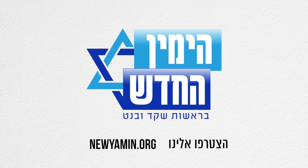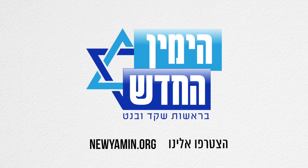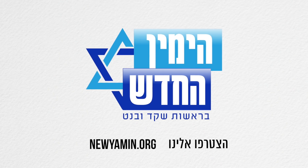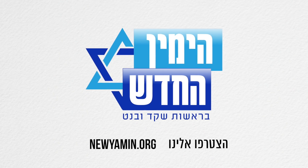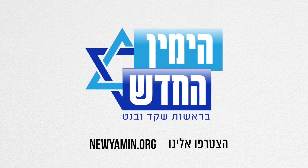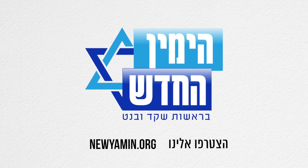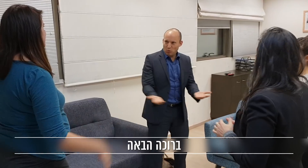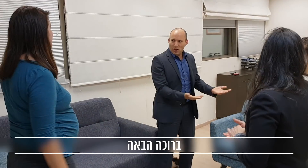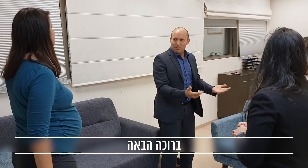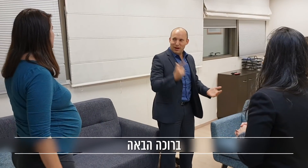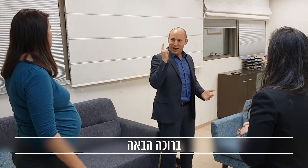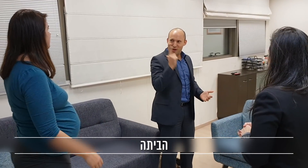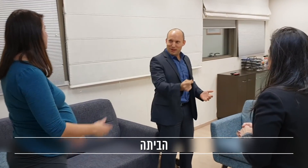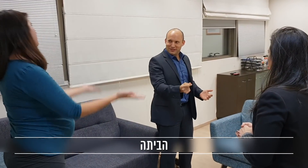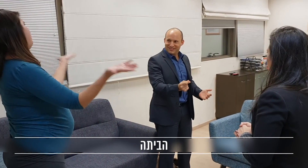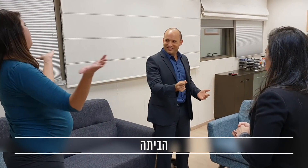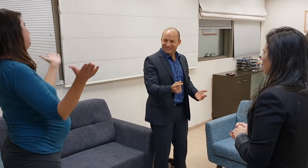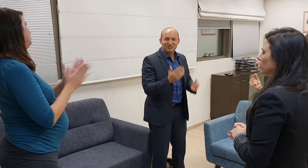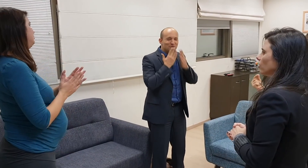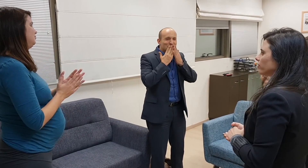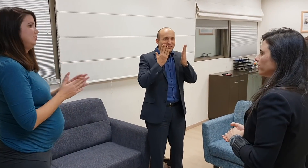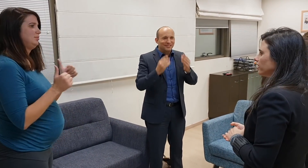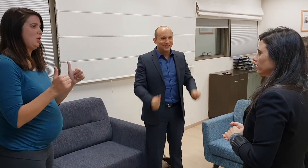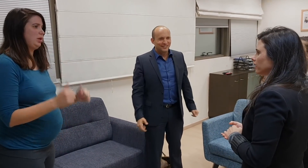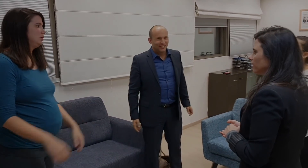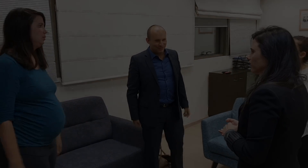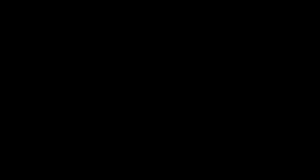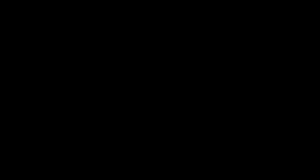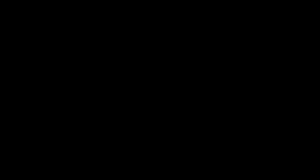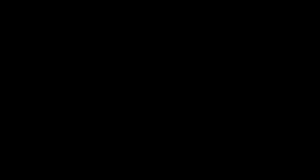ברוכה הבא הביתה תודה רבה תודה